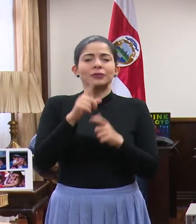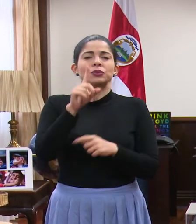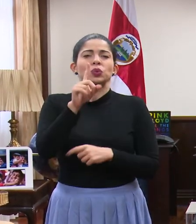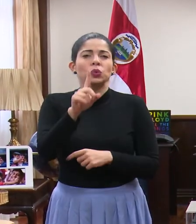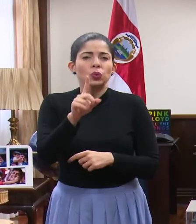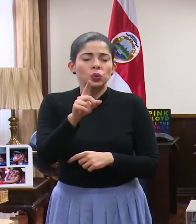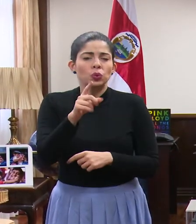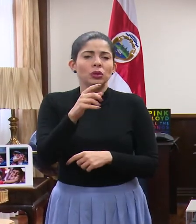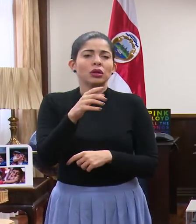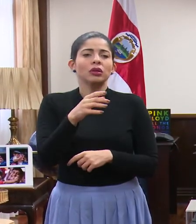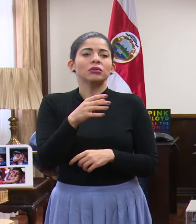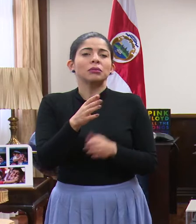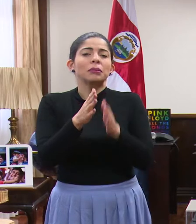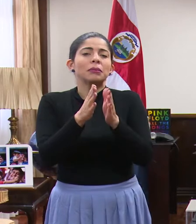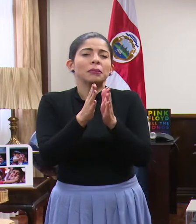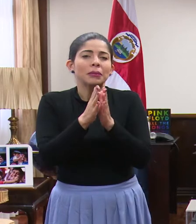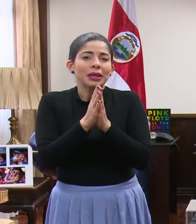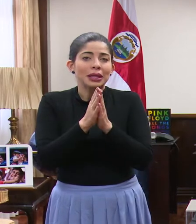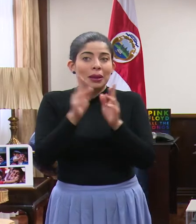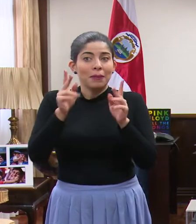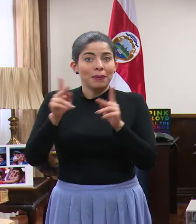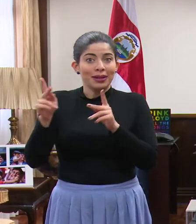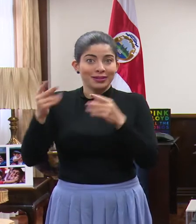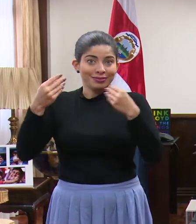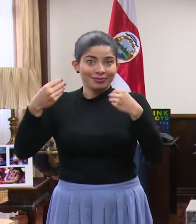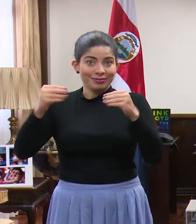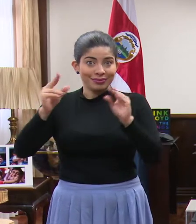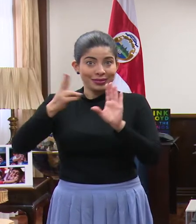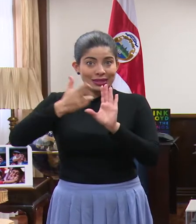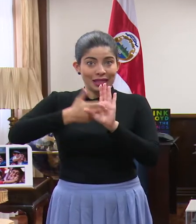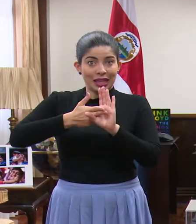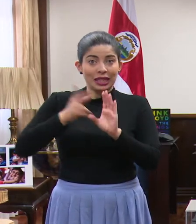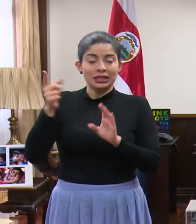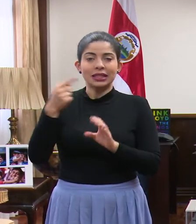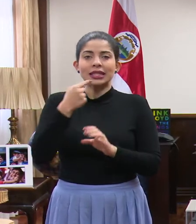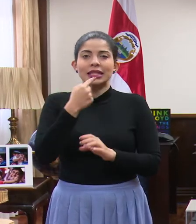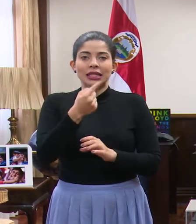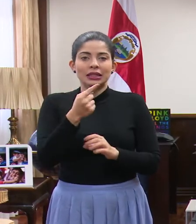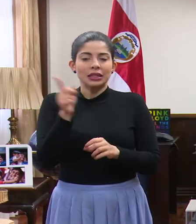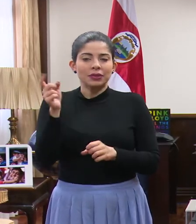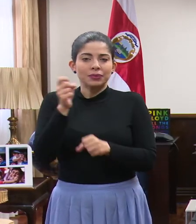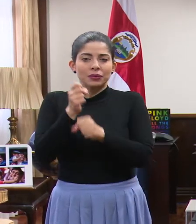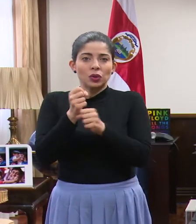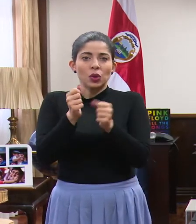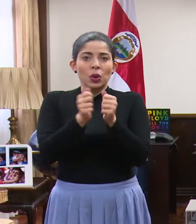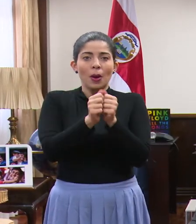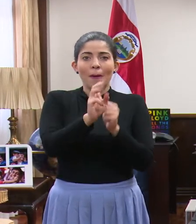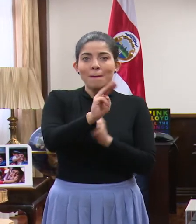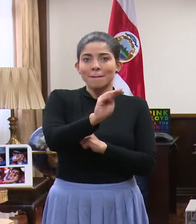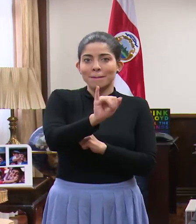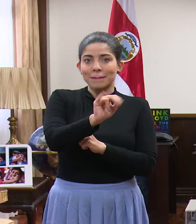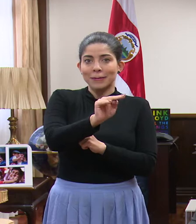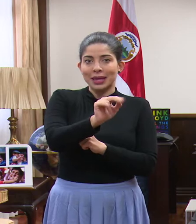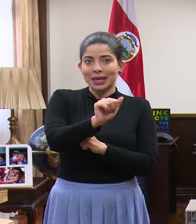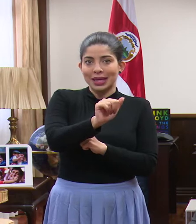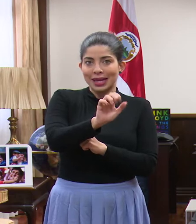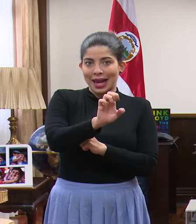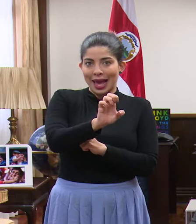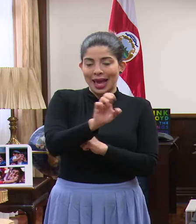de la Cámara de Expendedores de Combustible se está determinando en conjunto con MINAE, el